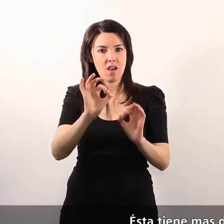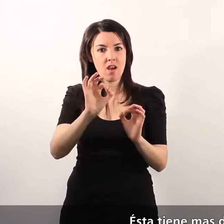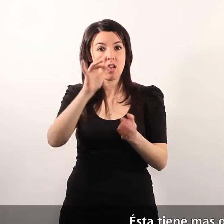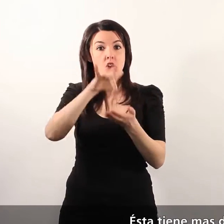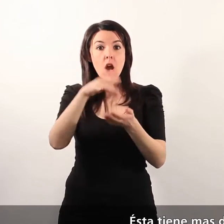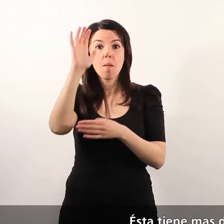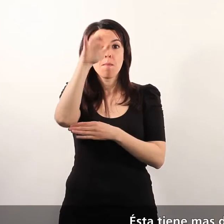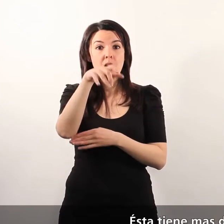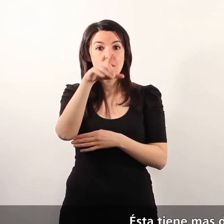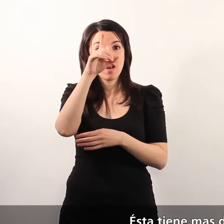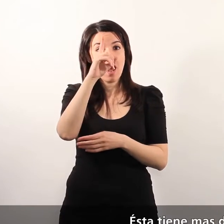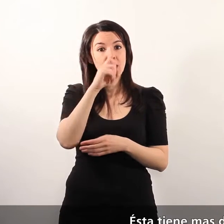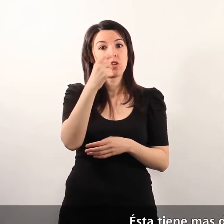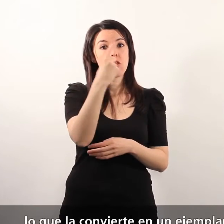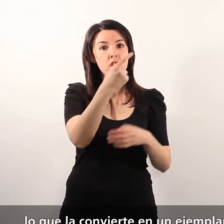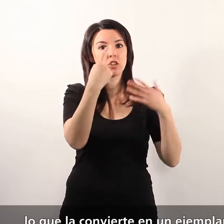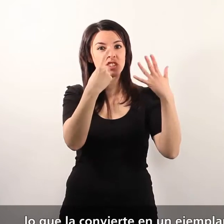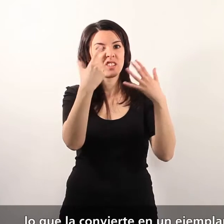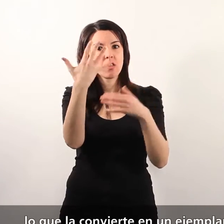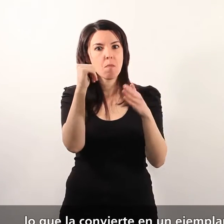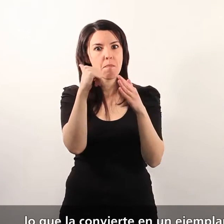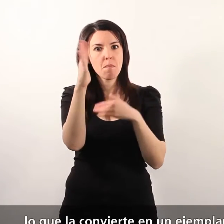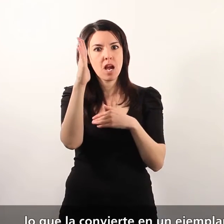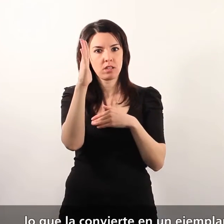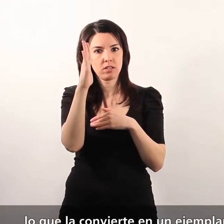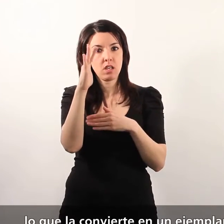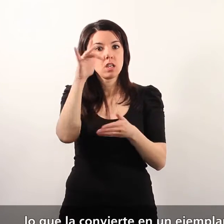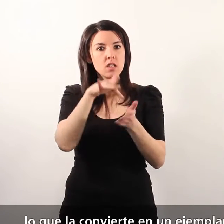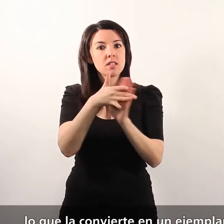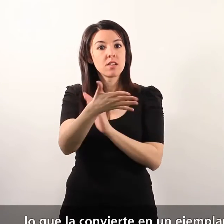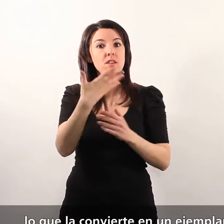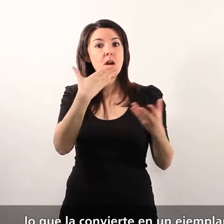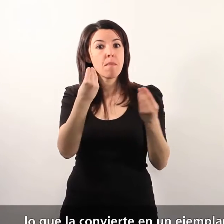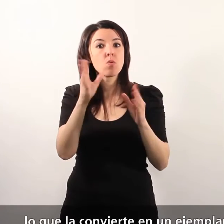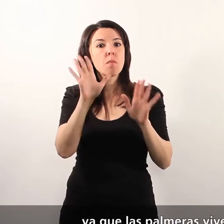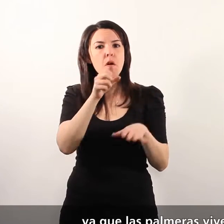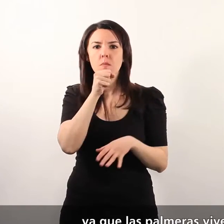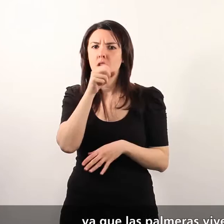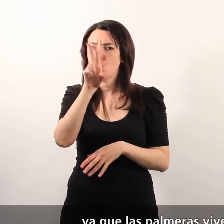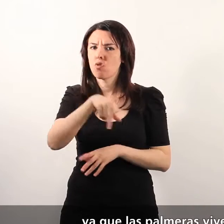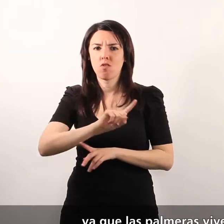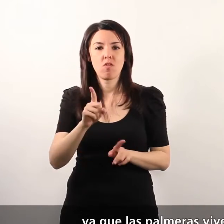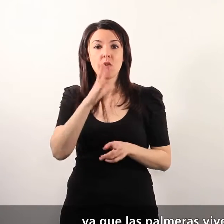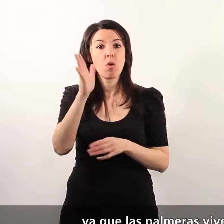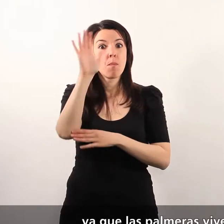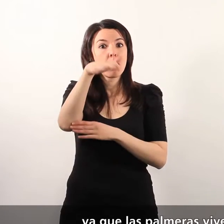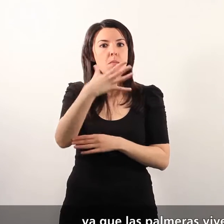tiene más de 165 años, lo que la convierte en un ejemplar maduro, aunque no anciano, ya que las palmeras viven más de